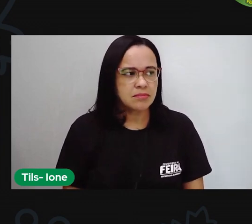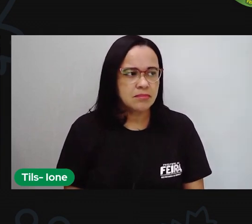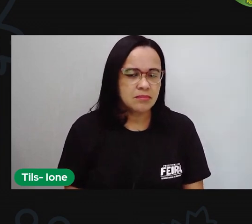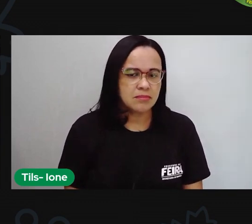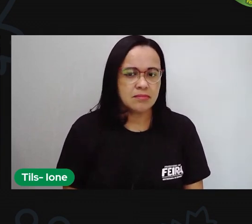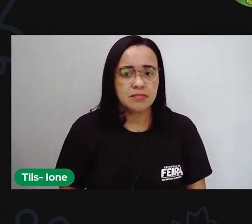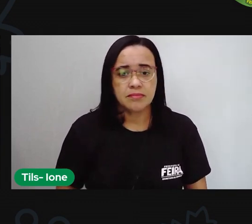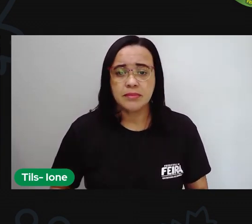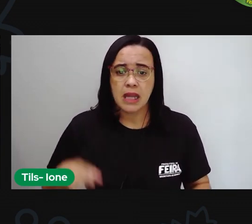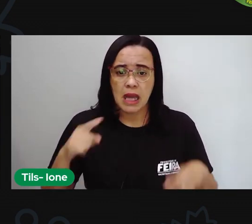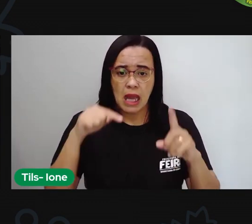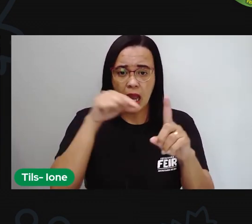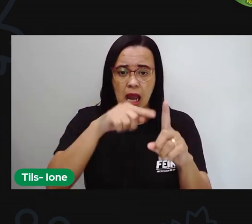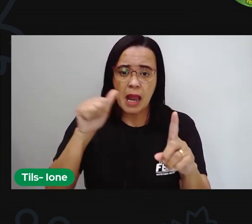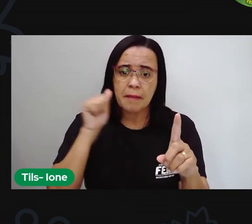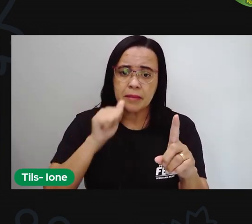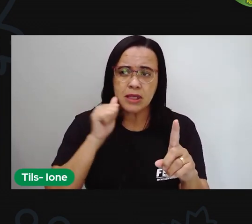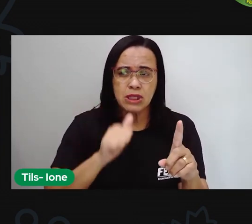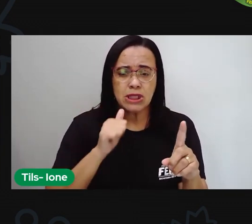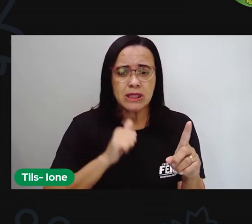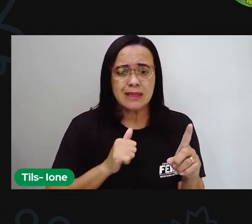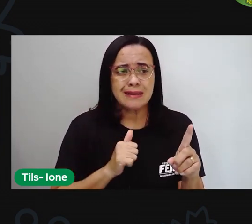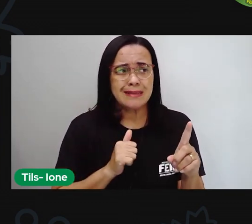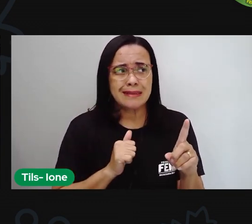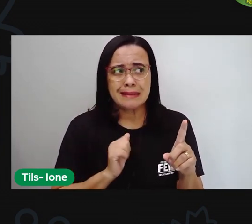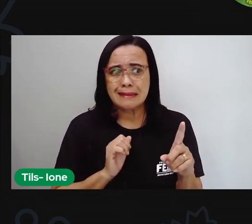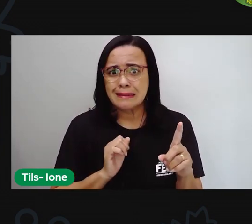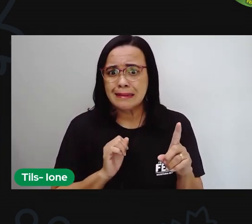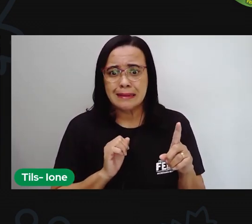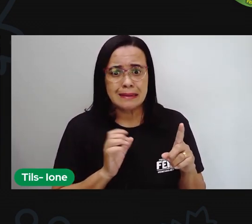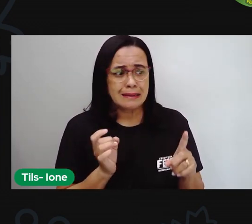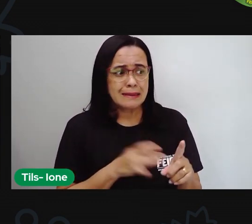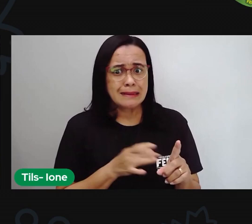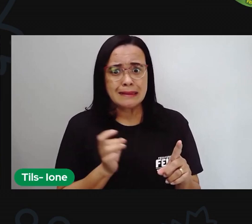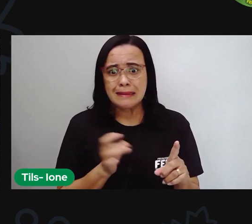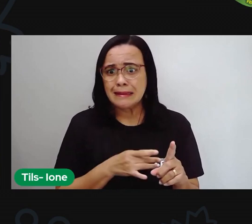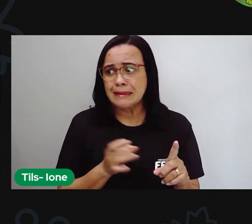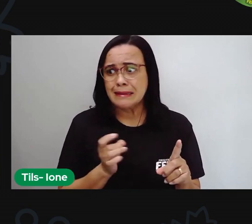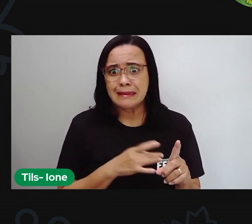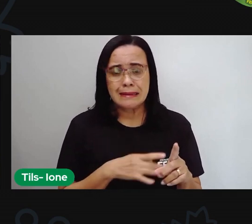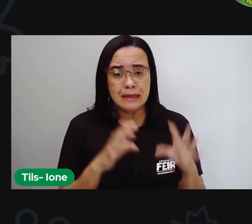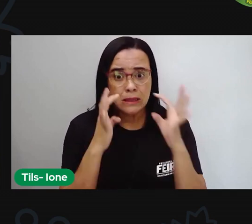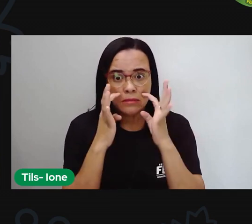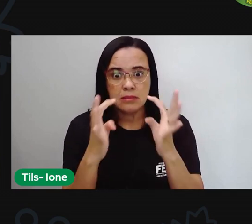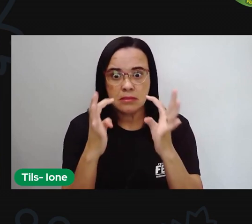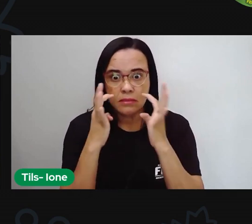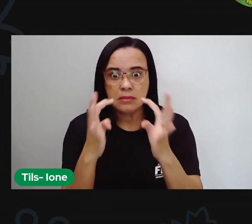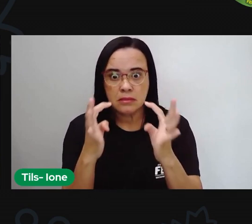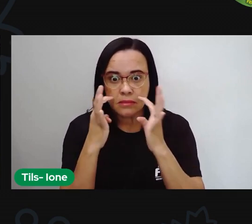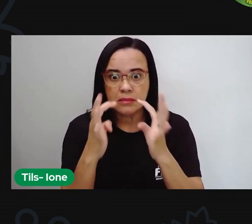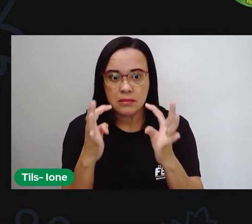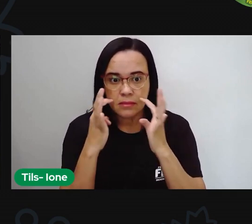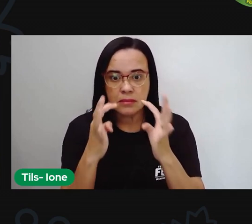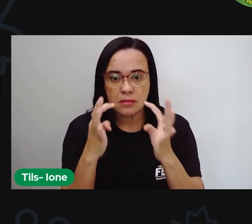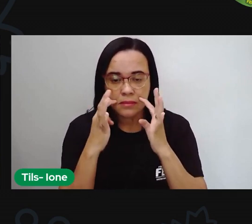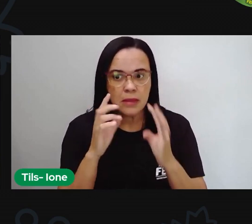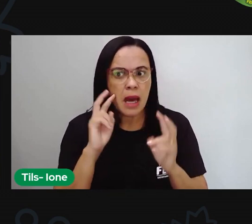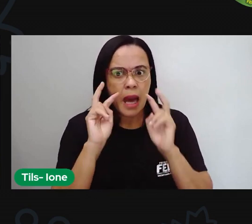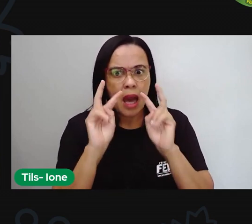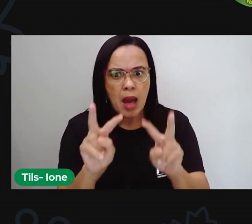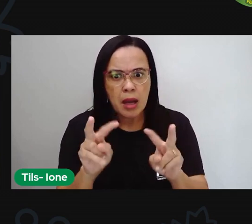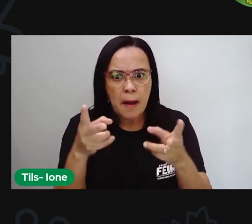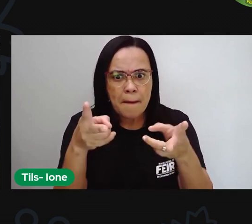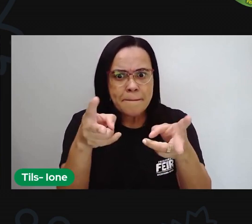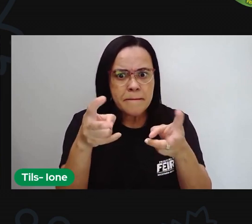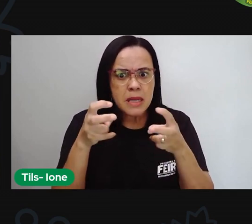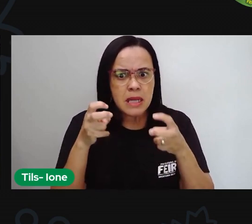Mariana começou a ficar com medo e resolveu prestar mais atenção. Então, ela notou o